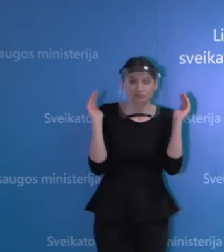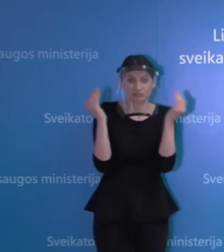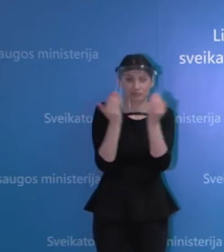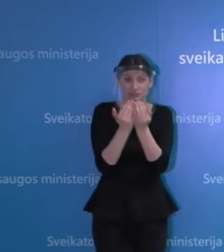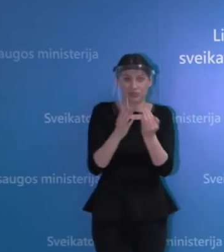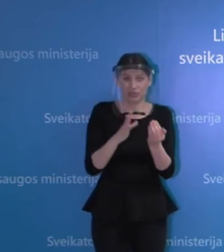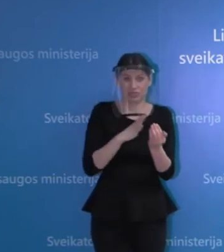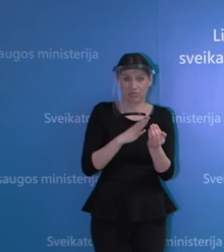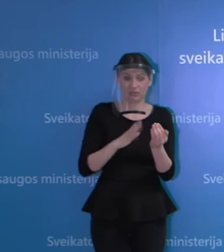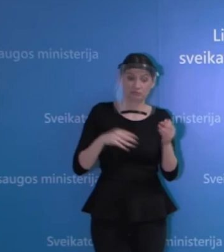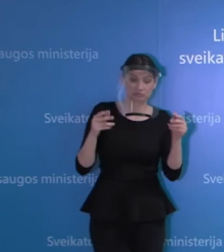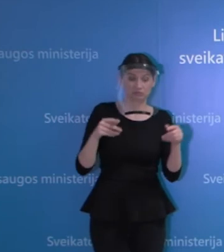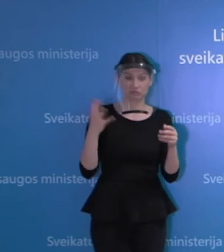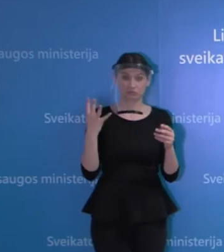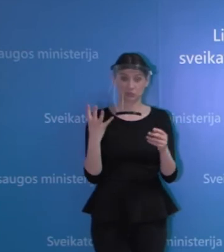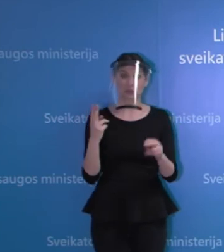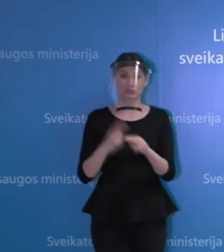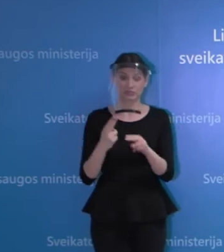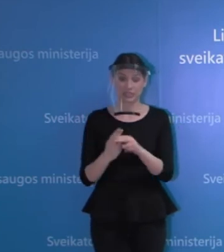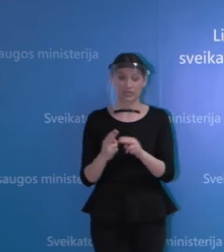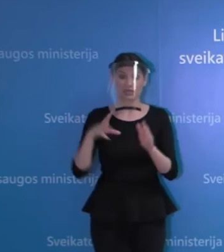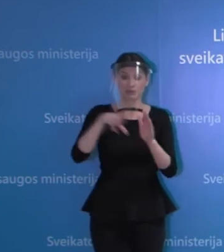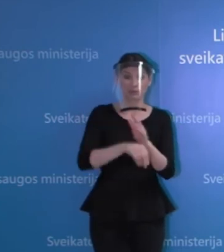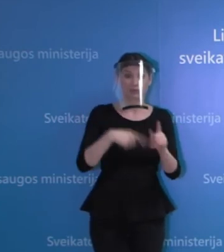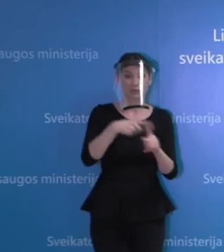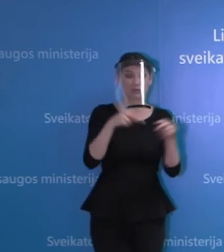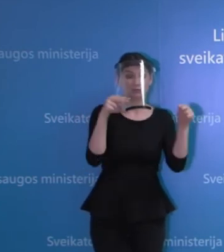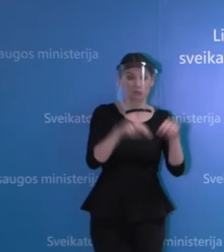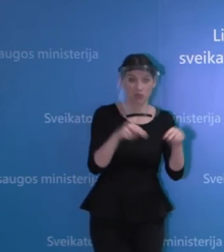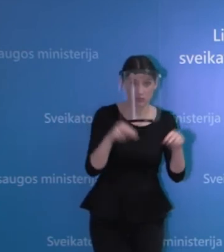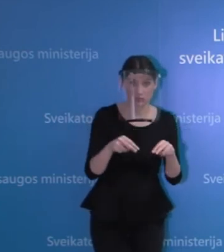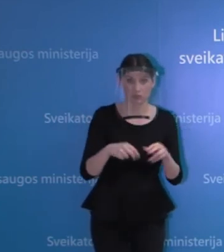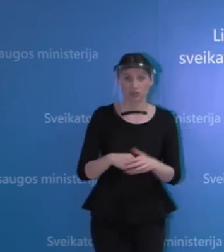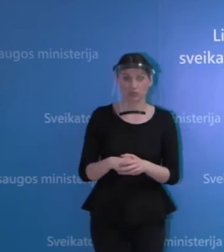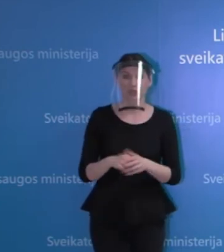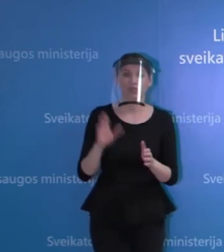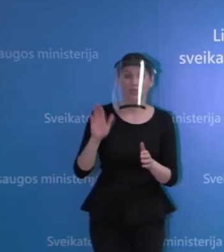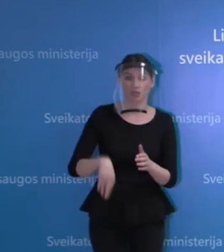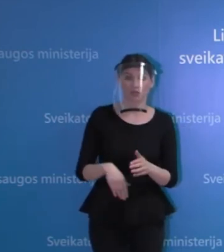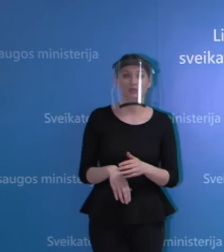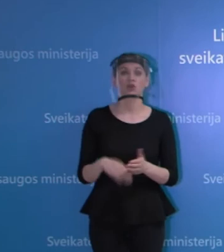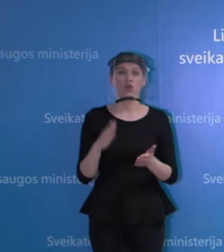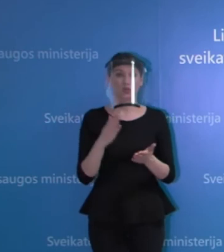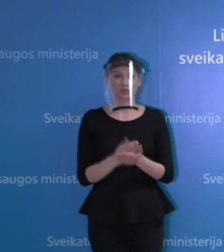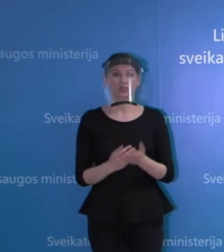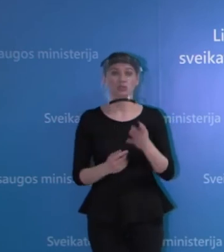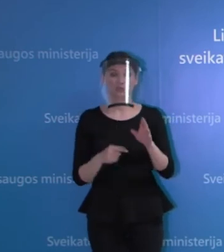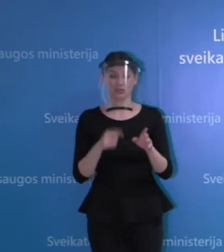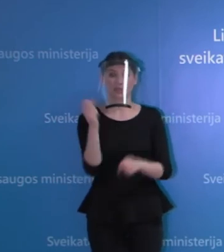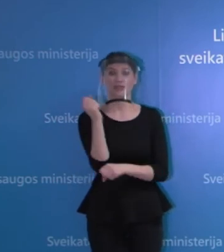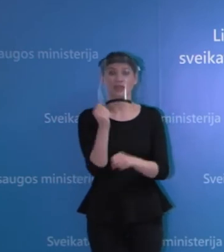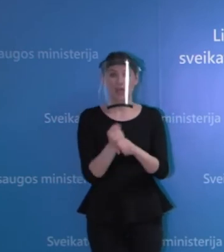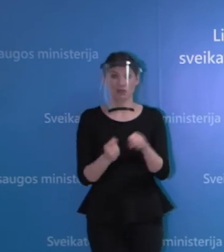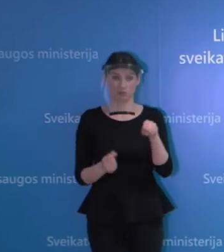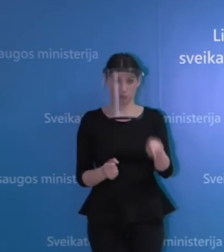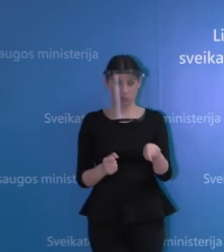padaryta jūrininkų lygoninėje? Ačiū. Na, aš kiek žinau, tai dalis tų darbuotojų ir yra lygė vienintelį, kurie ten kelias